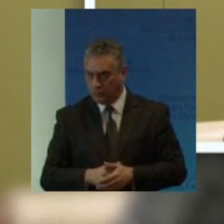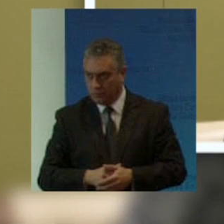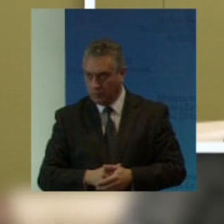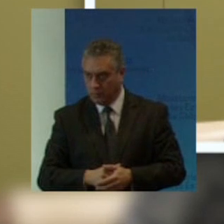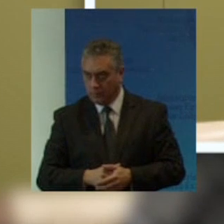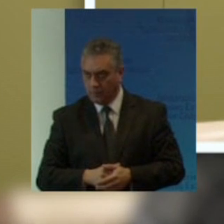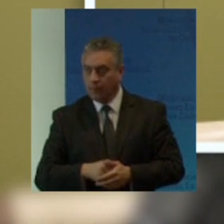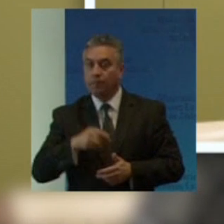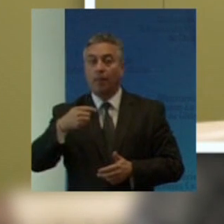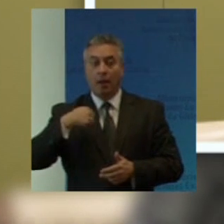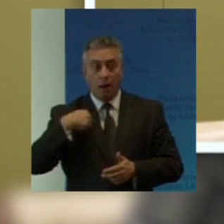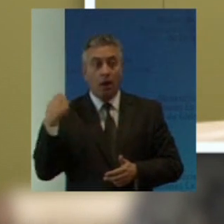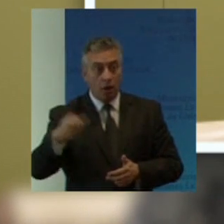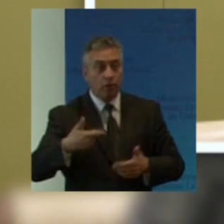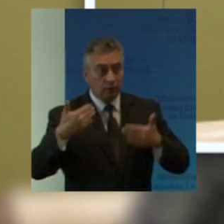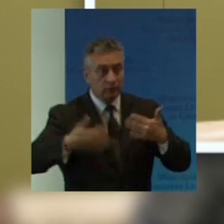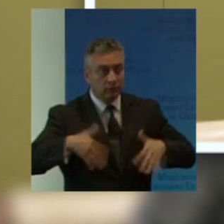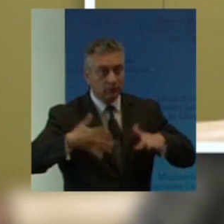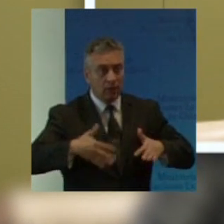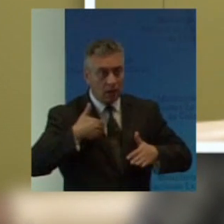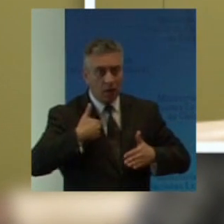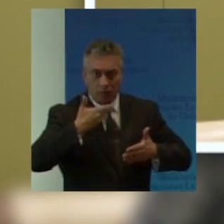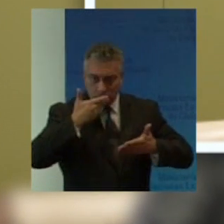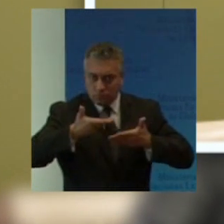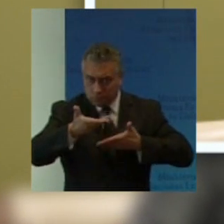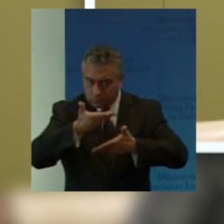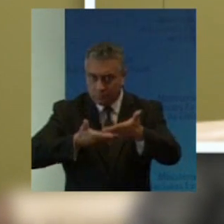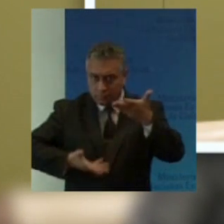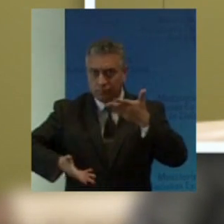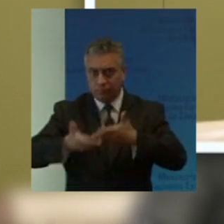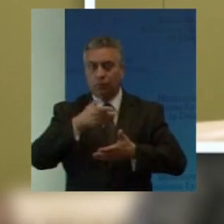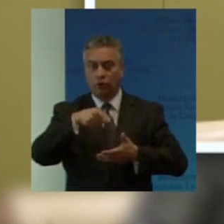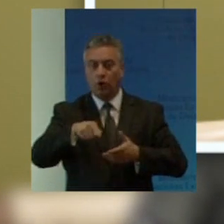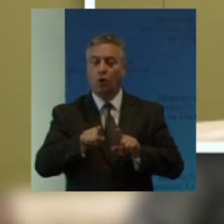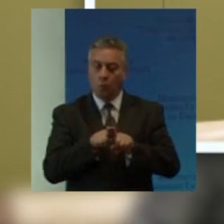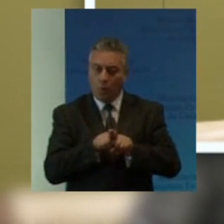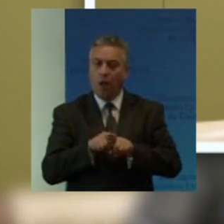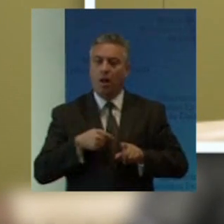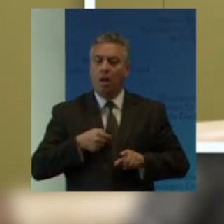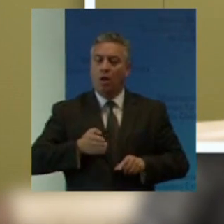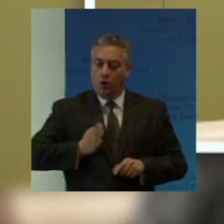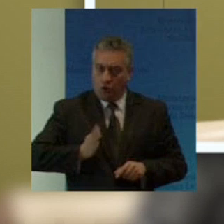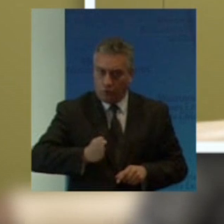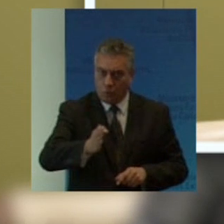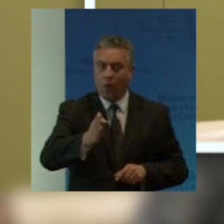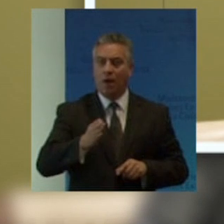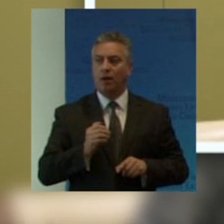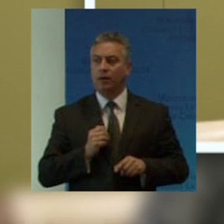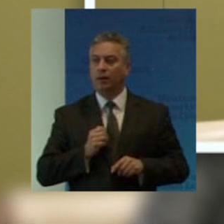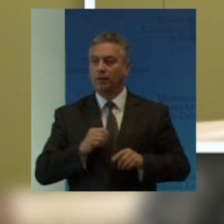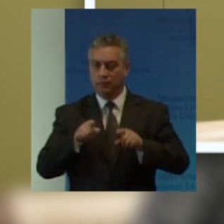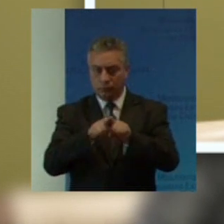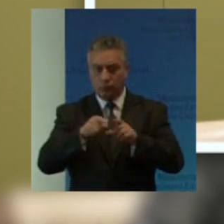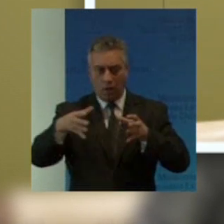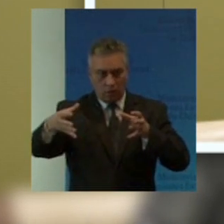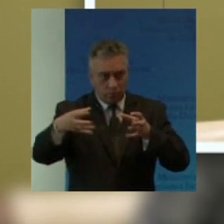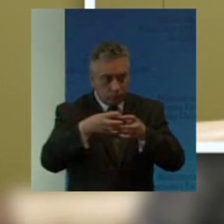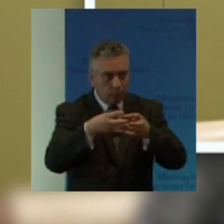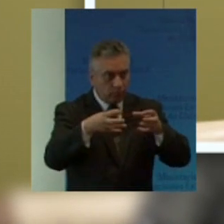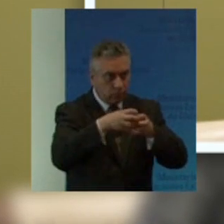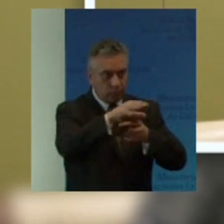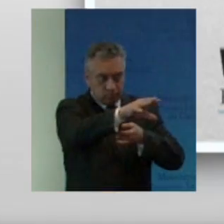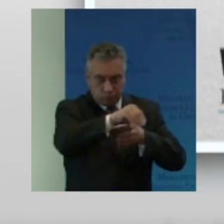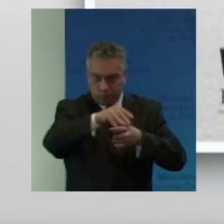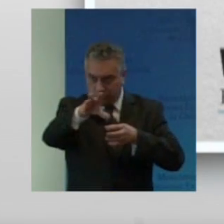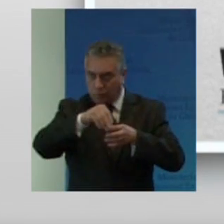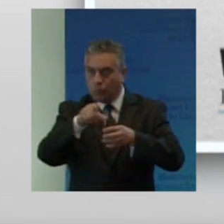hemos comentado para continuar para reunir diferentes grupos de